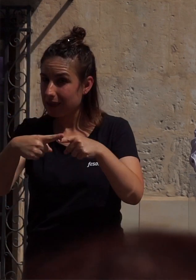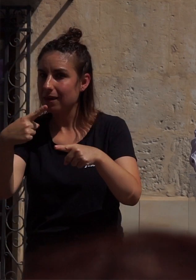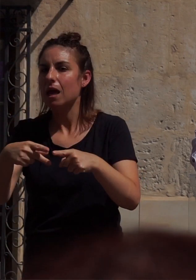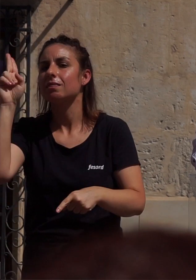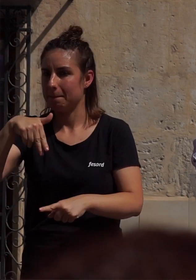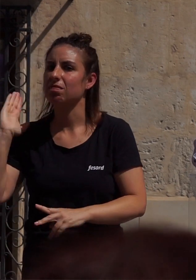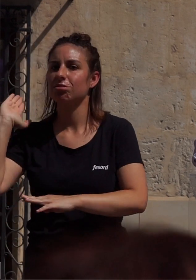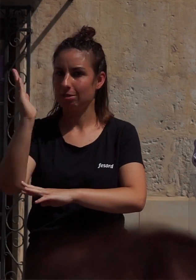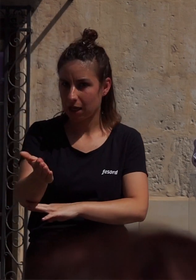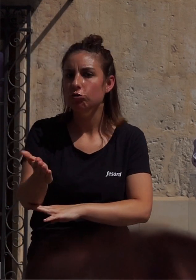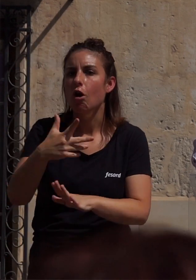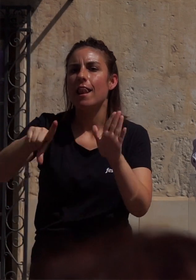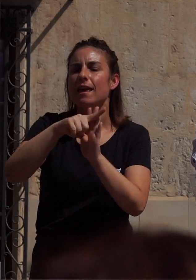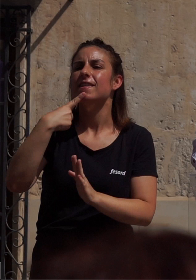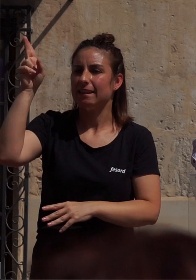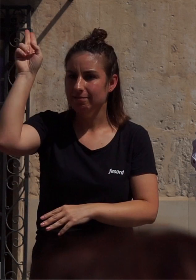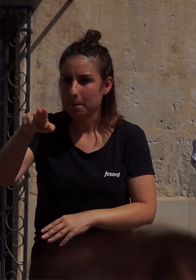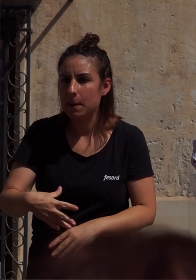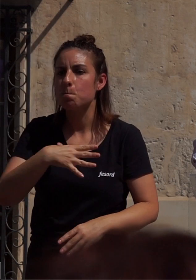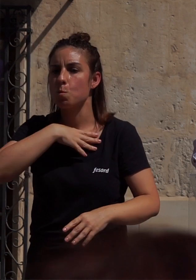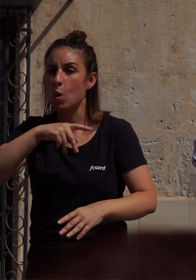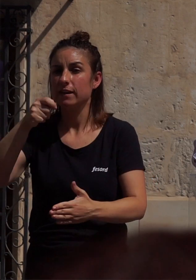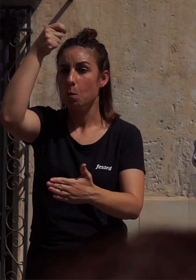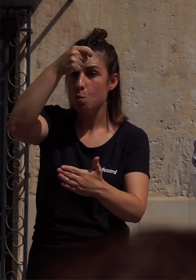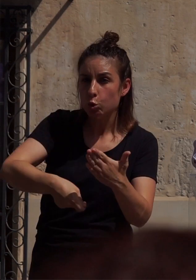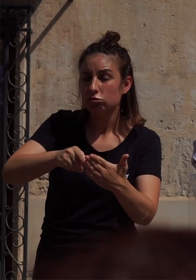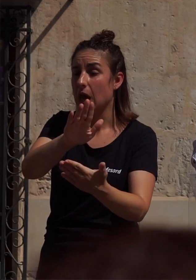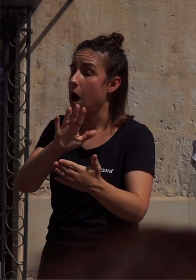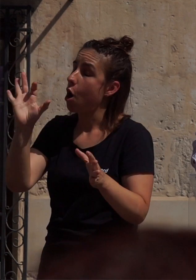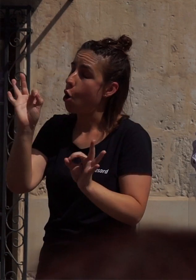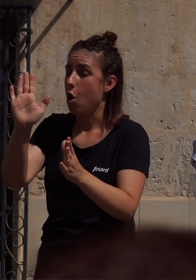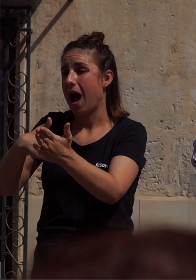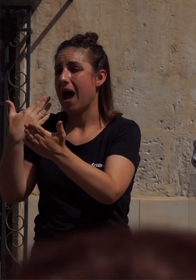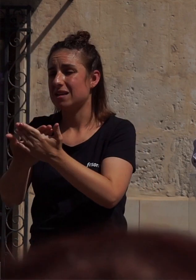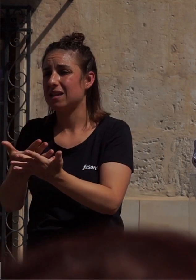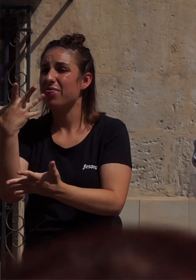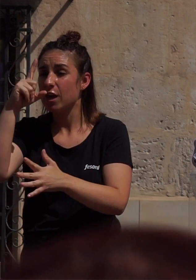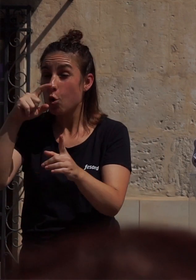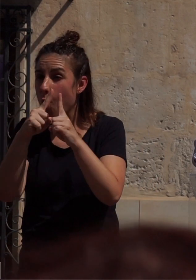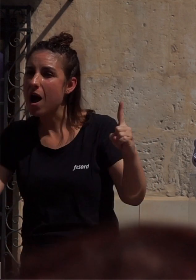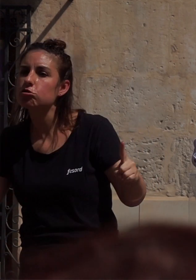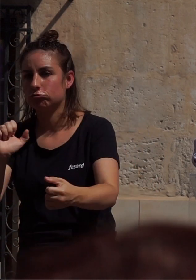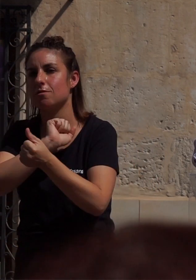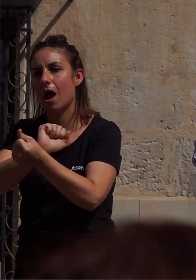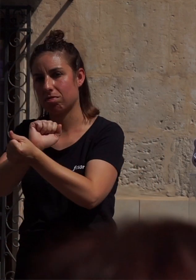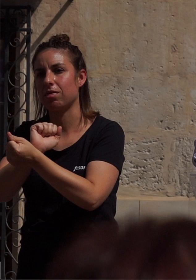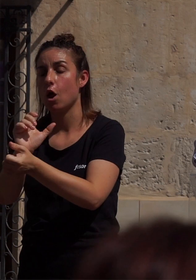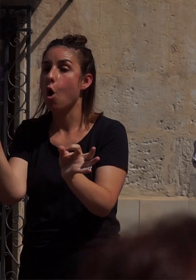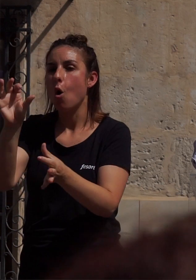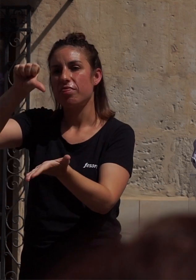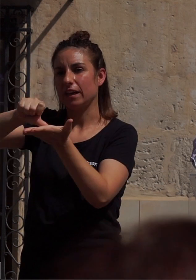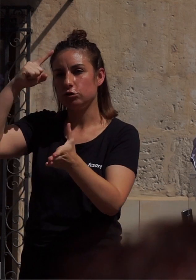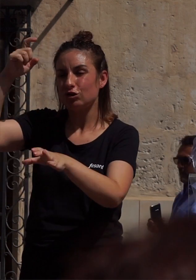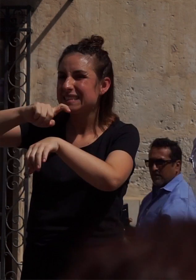y que establecía penas que iban desde multas hasta 5 años de internamiento en cárceles o centros